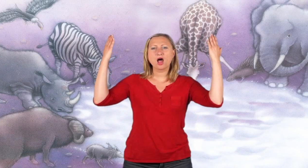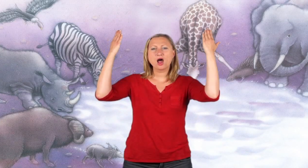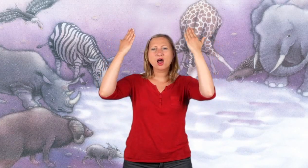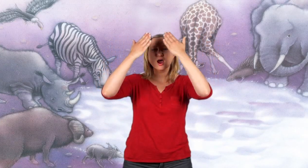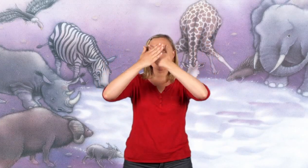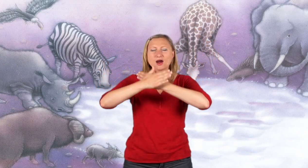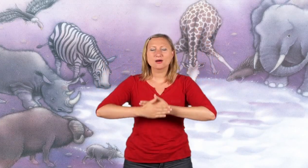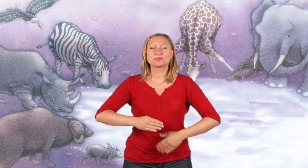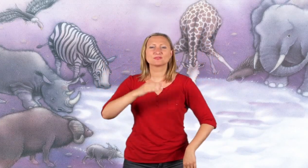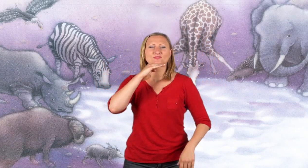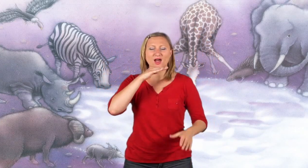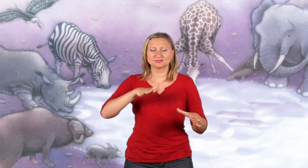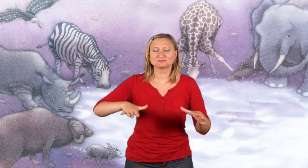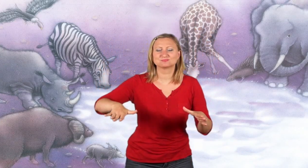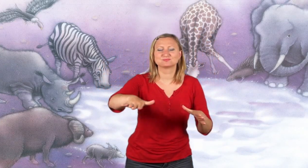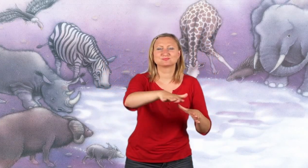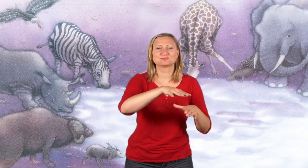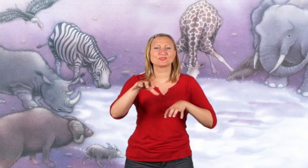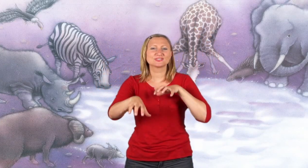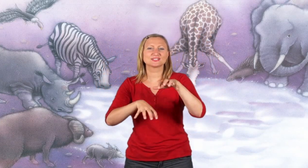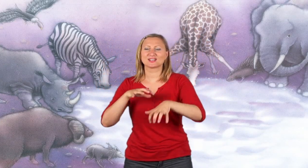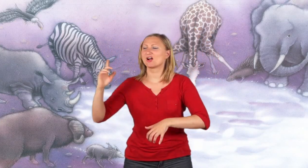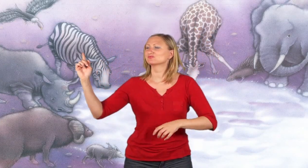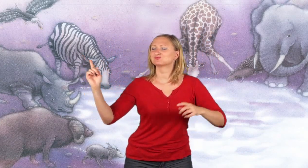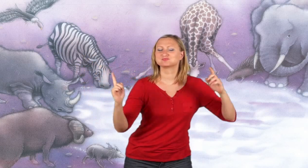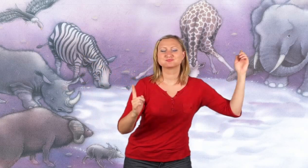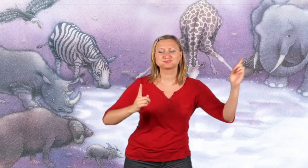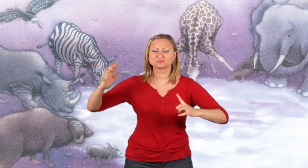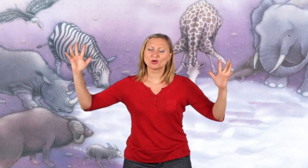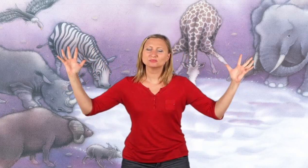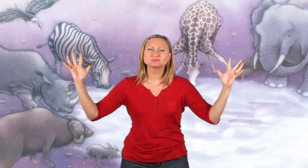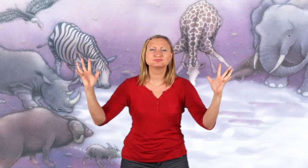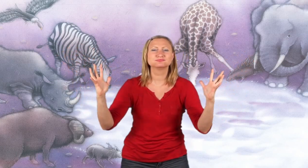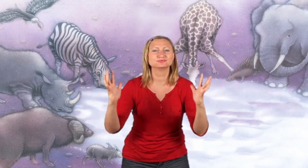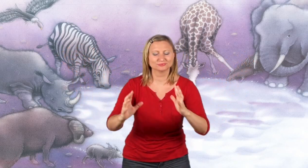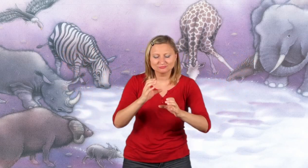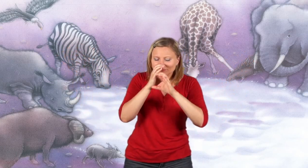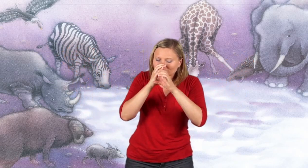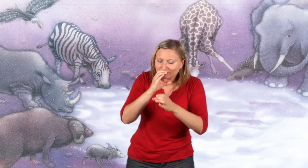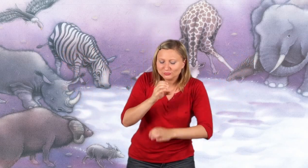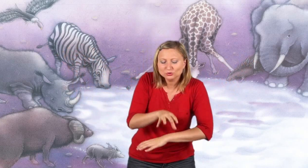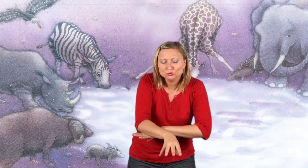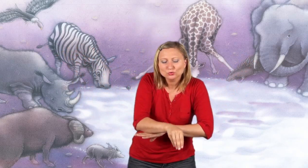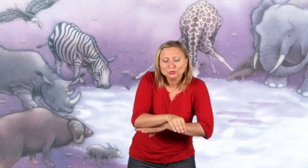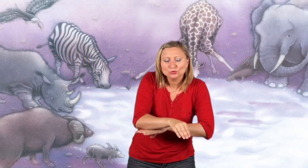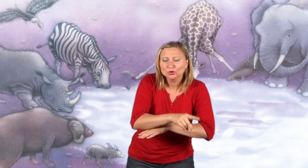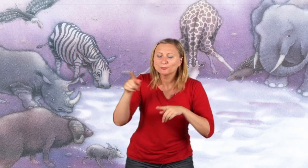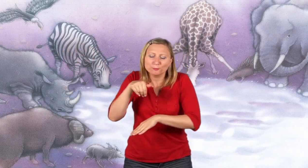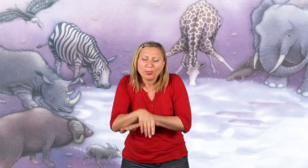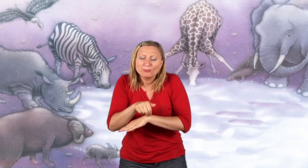Unter den Tieren, die sich an den Abenden darauf am Wasserloch trafen, machten die Geschichten vom hilfsbereiten Löwen die Runde.